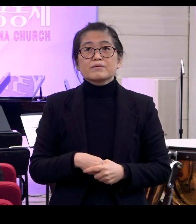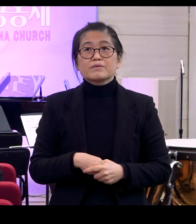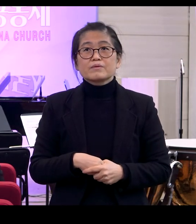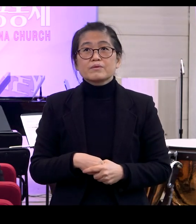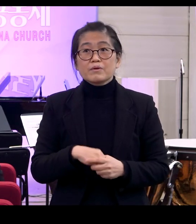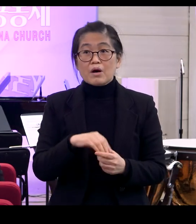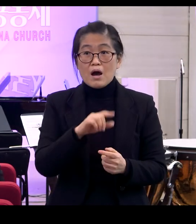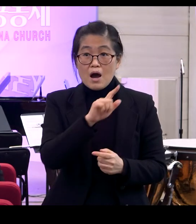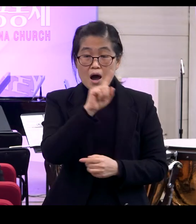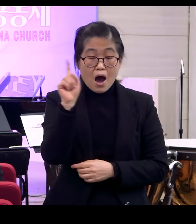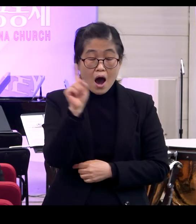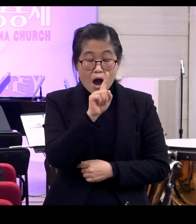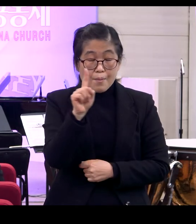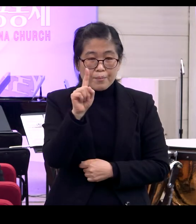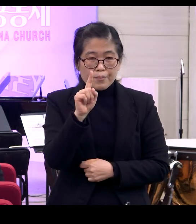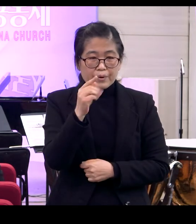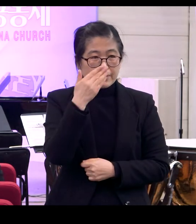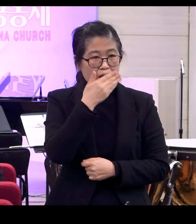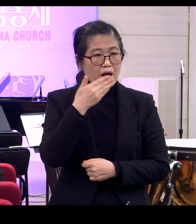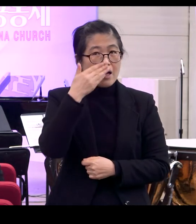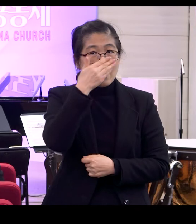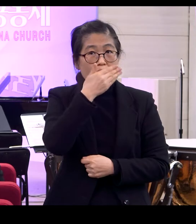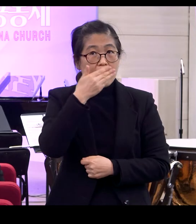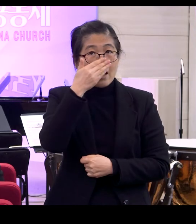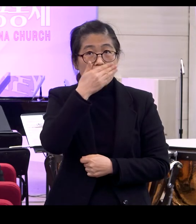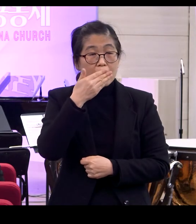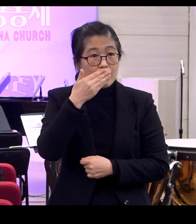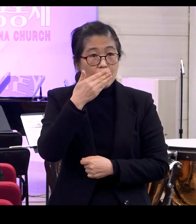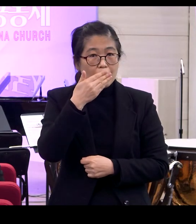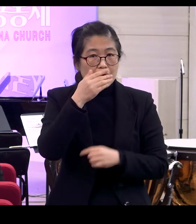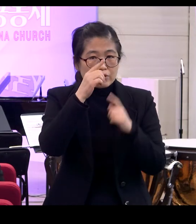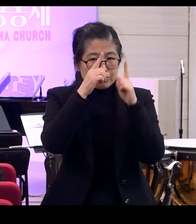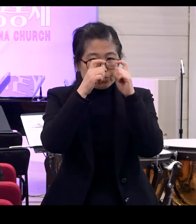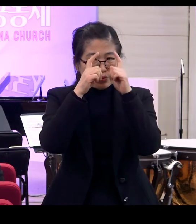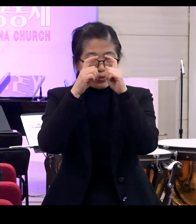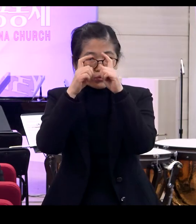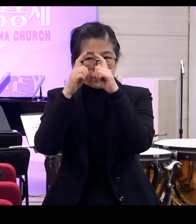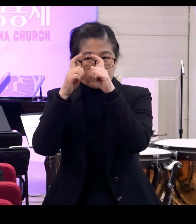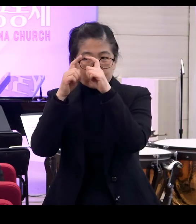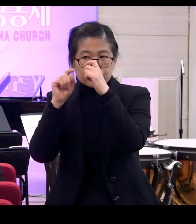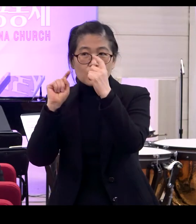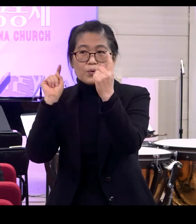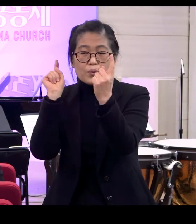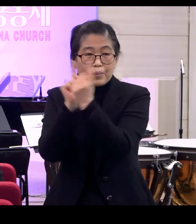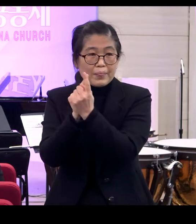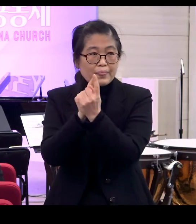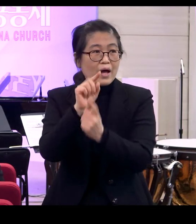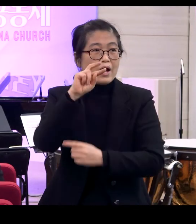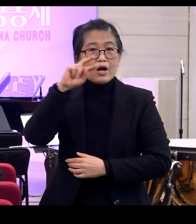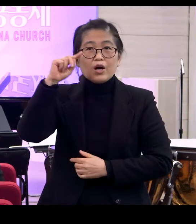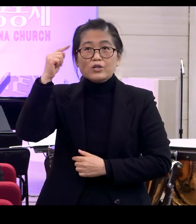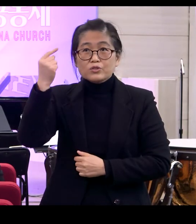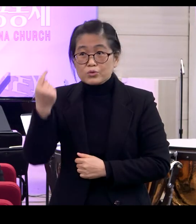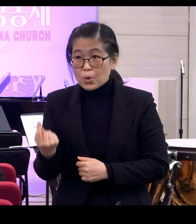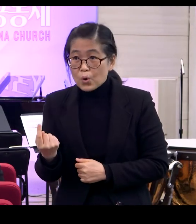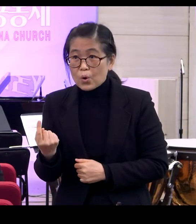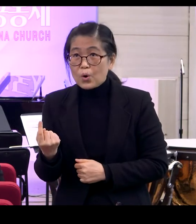여러분 아무리 달콤하고 치명적인 어떤 그런 유혹을 막이고 한다 할지라도요 그것이 그것 때문에